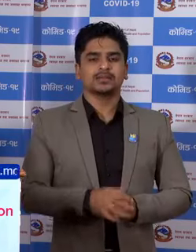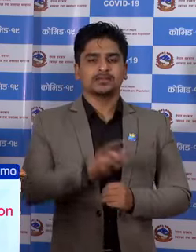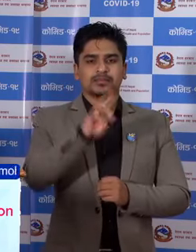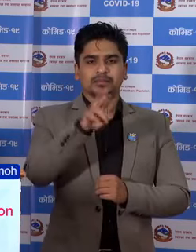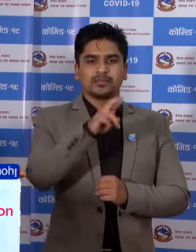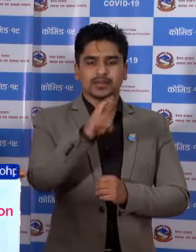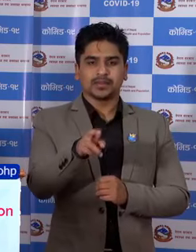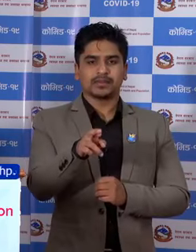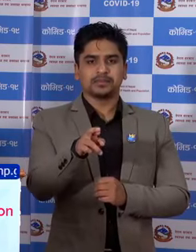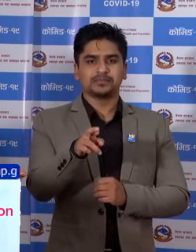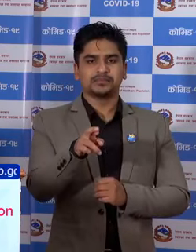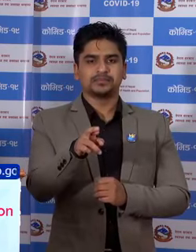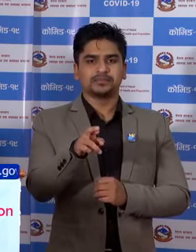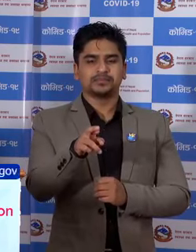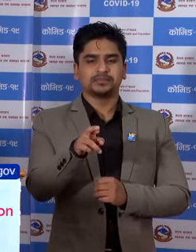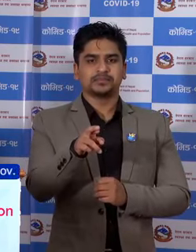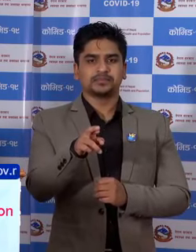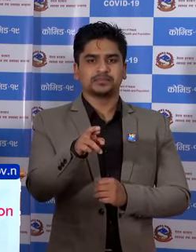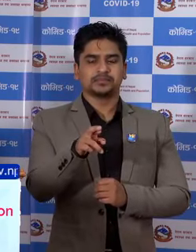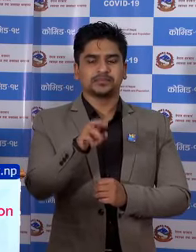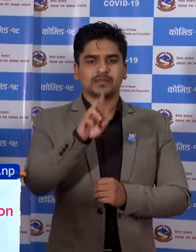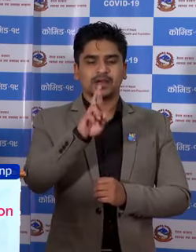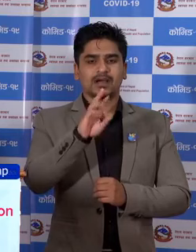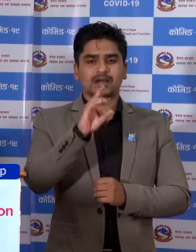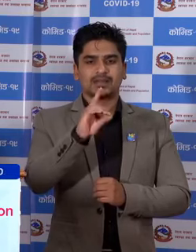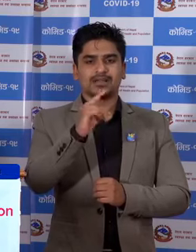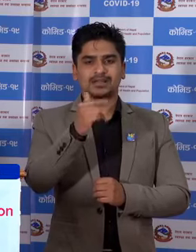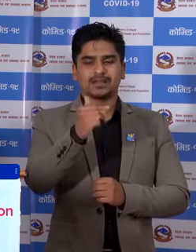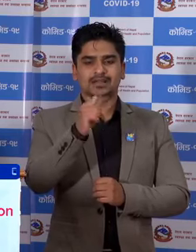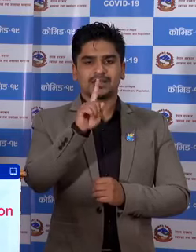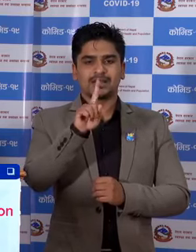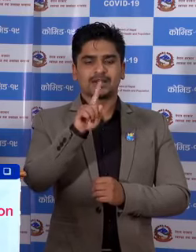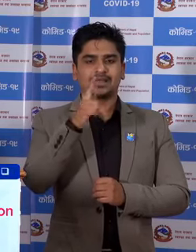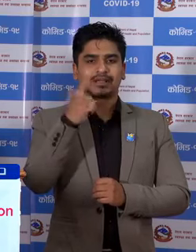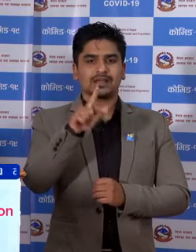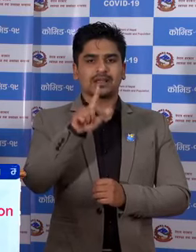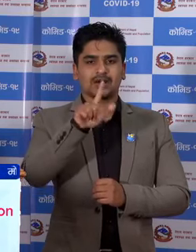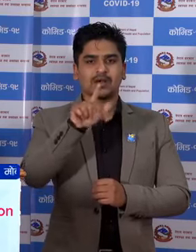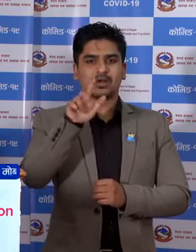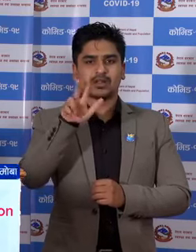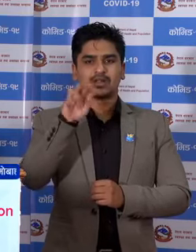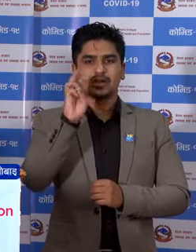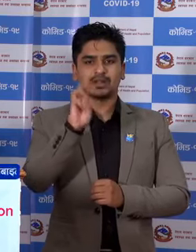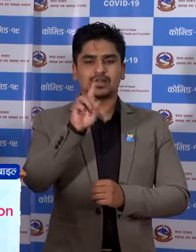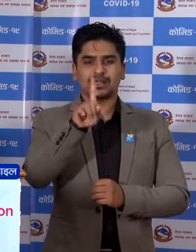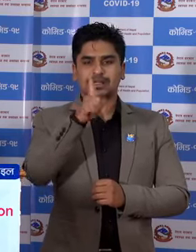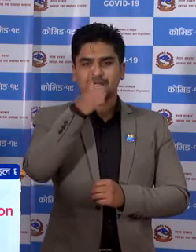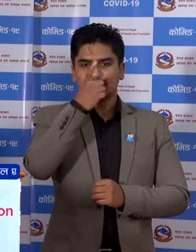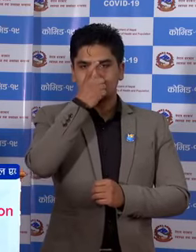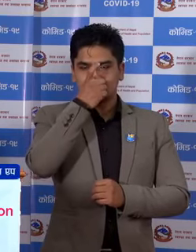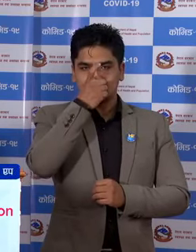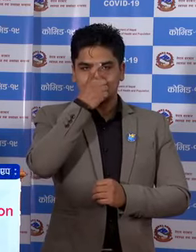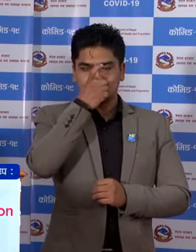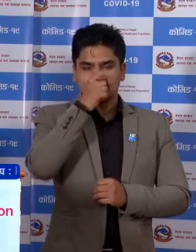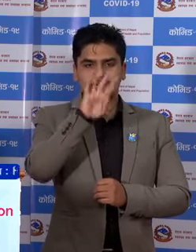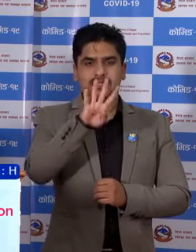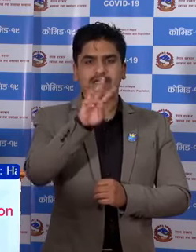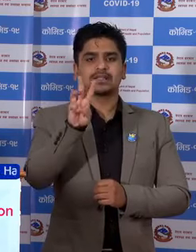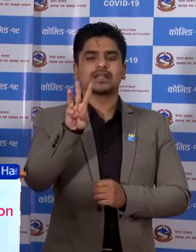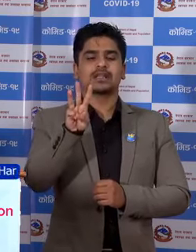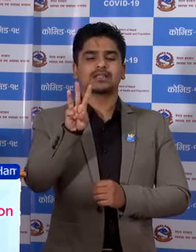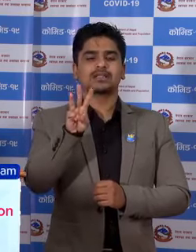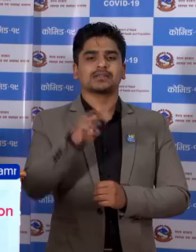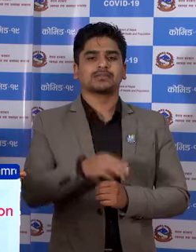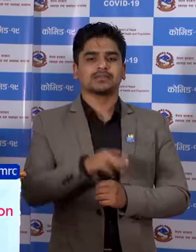रर आडिटी एक लाग अठपतर हजार एक सहे त्रिचारिस